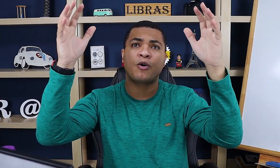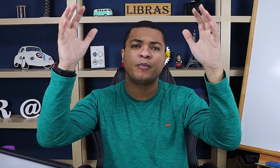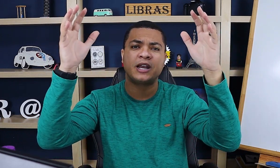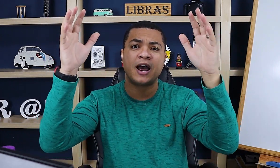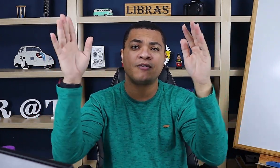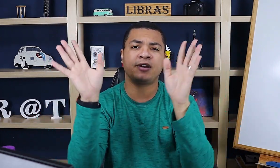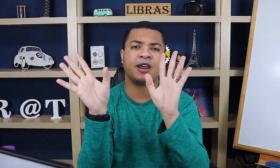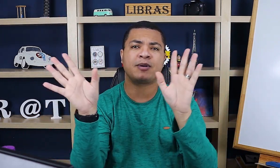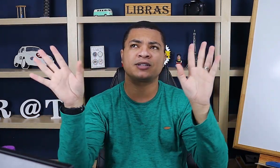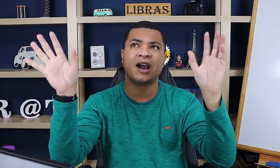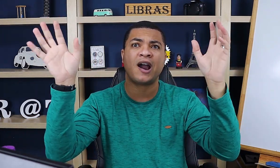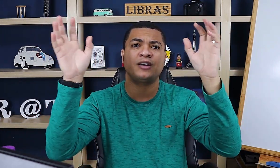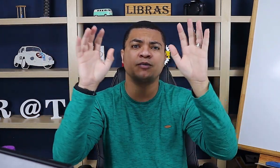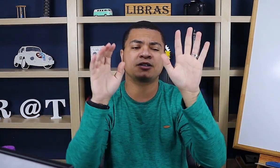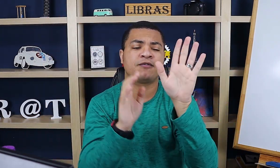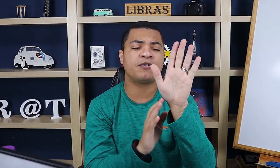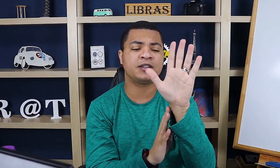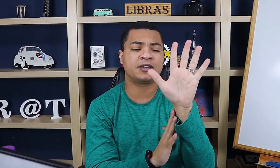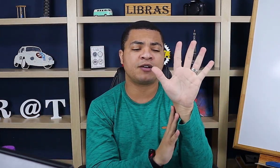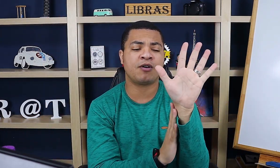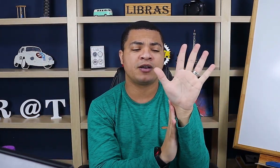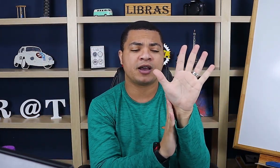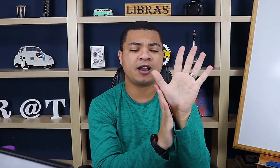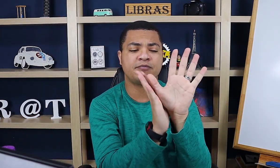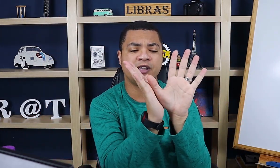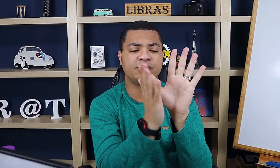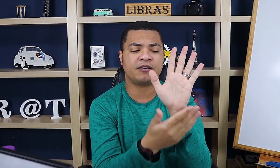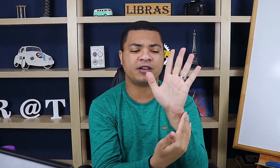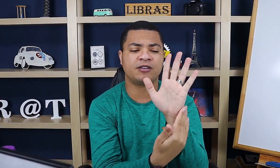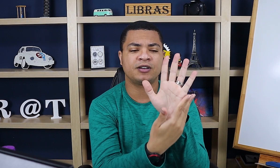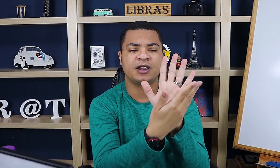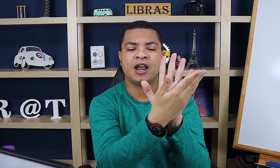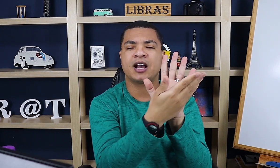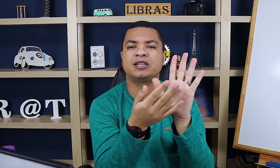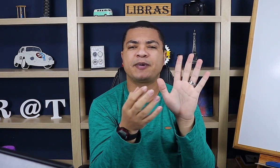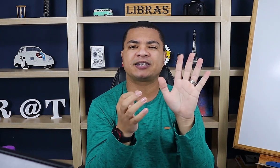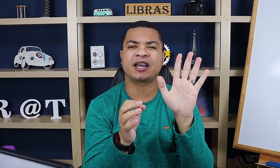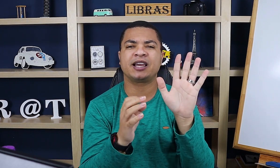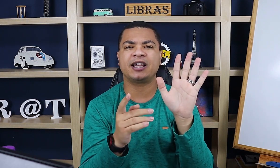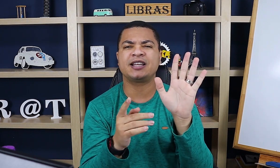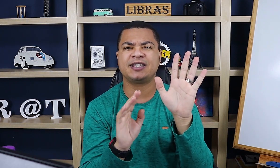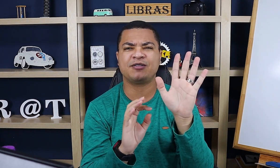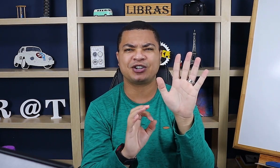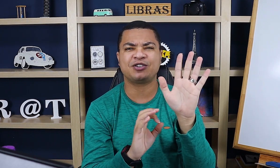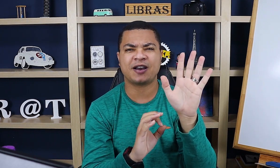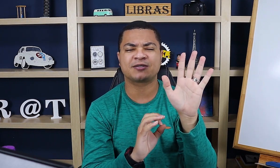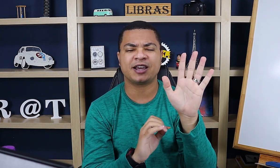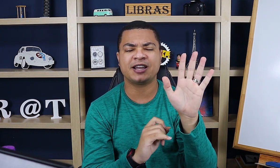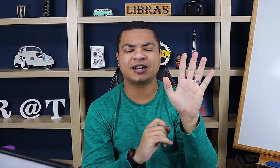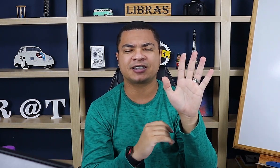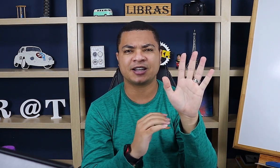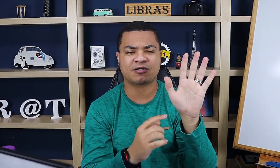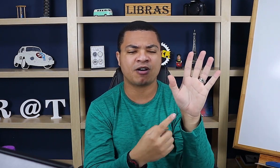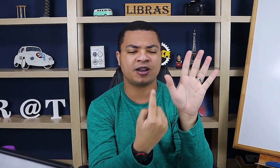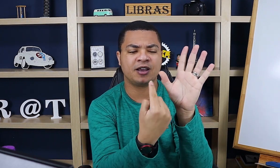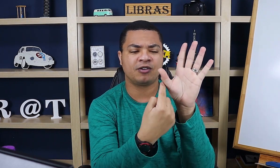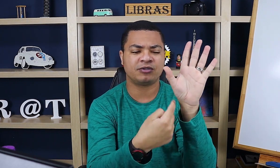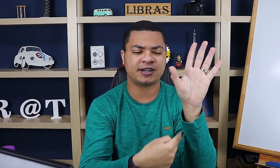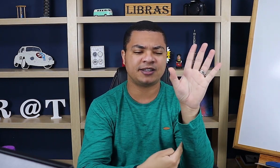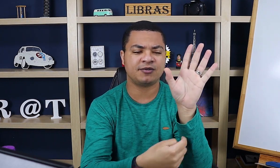a copa da árvore, né? Para os galhos, para as folhas. Então, ó, abriu, tá vendo? Às vezes, parece que quer ter aquele desenho que a gente faz quando é criança na escola. Um tracinho